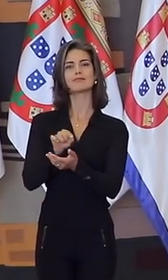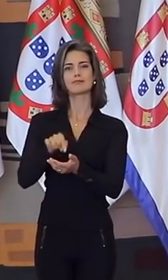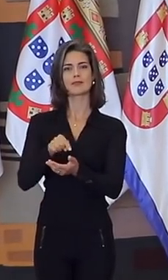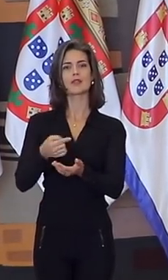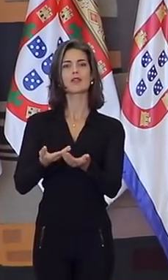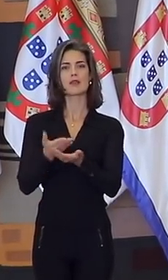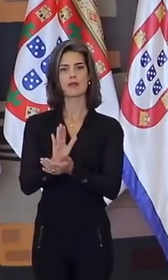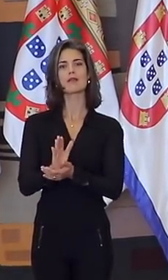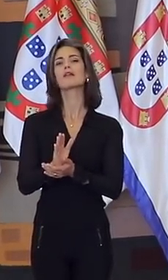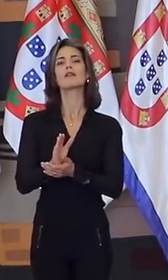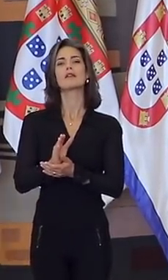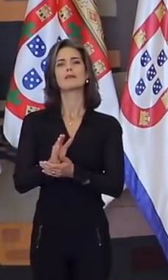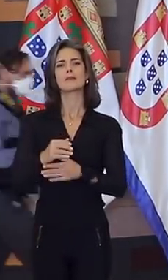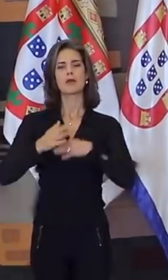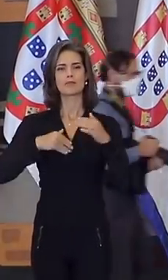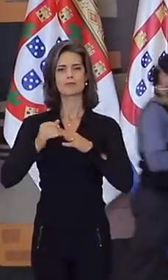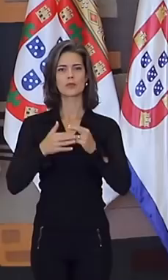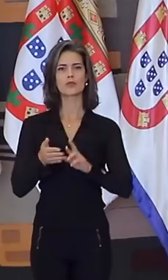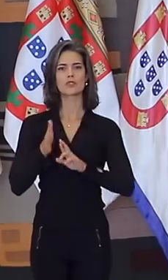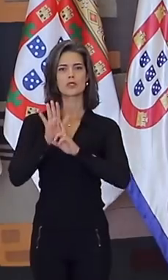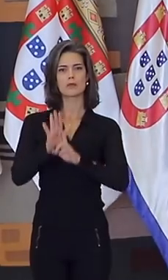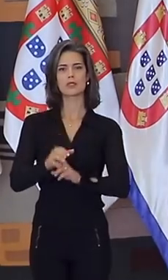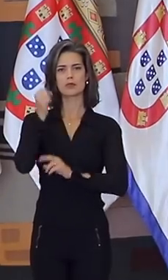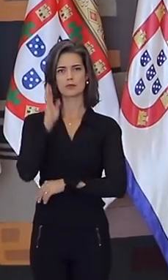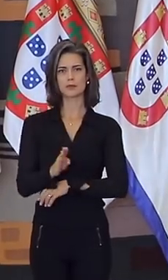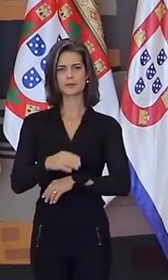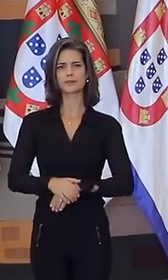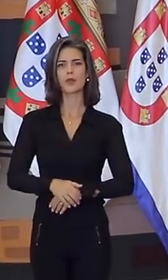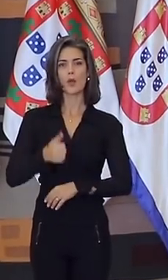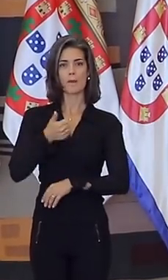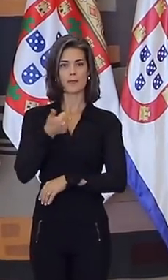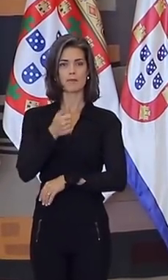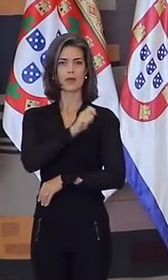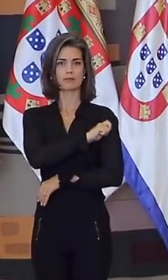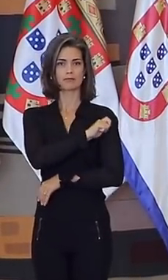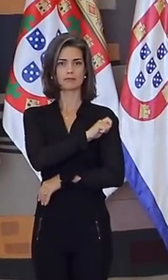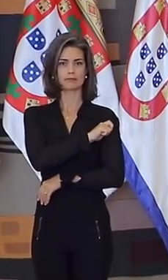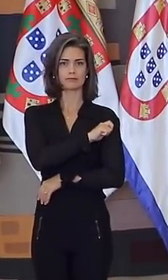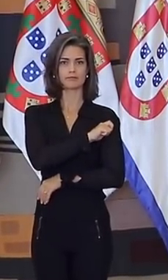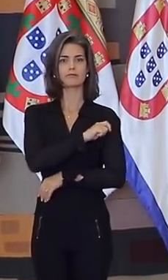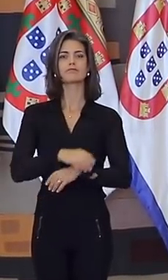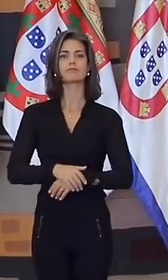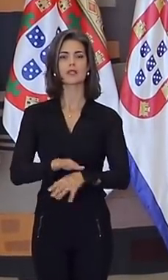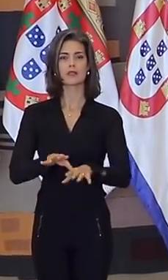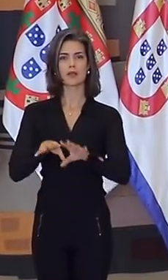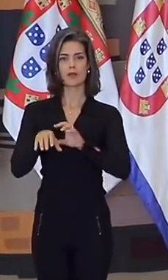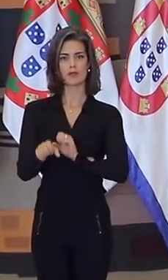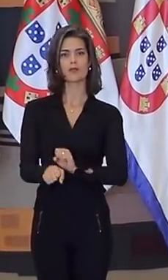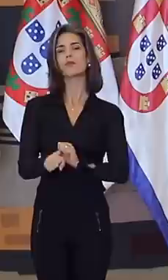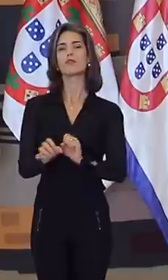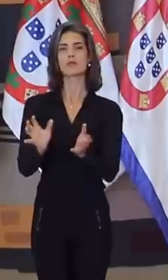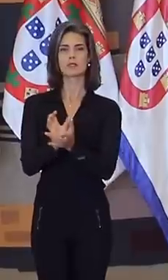admissão à carreira de diplomata. Pelo primeiro lugar no concurso de admissão à carreira de diplomata de